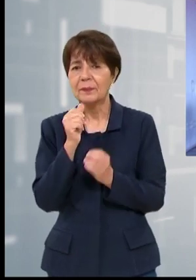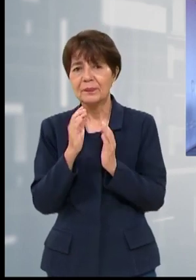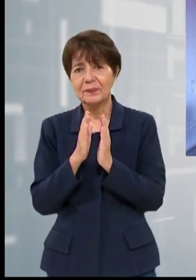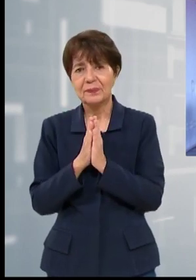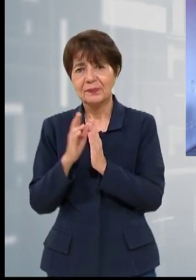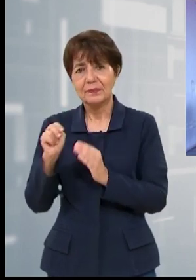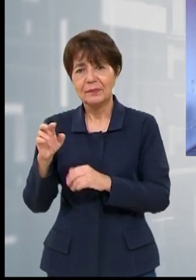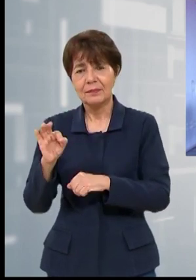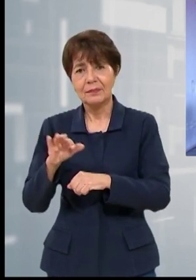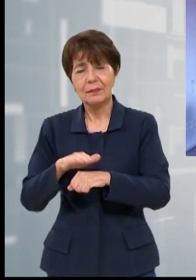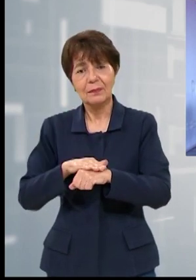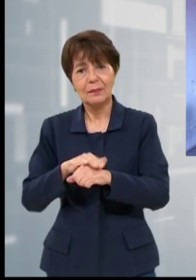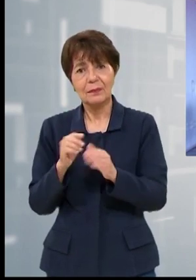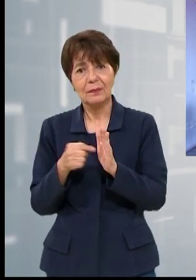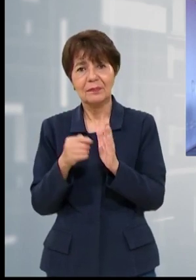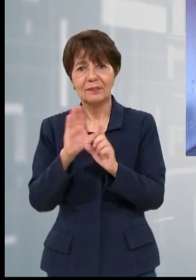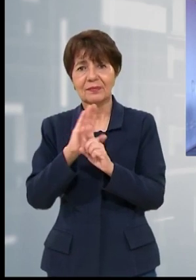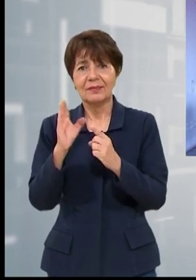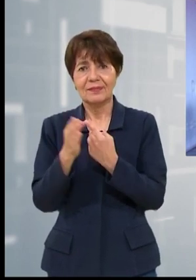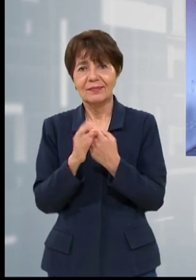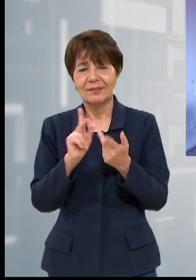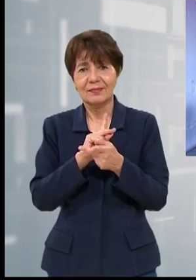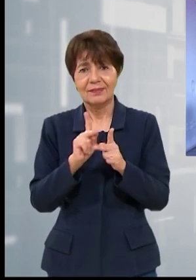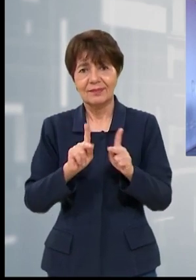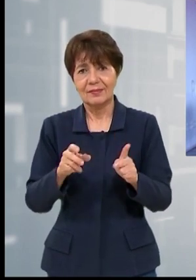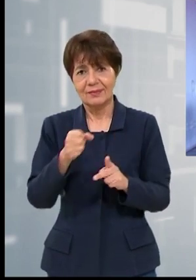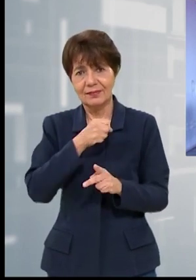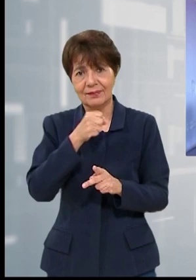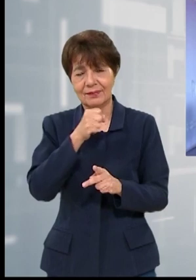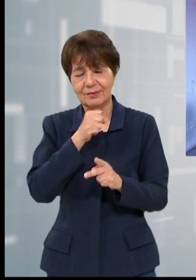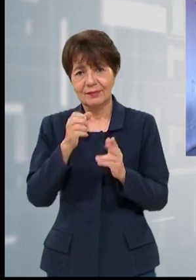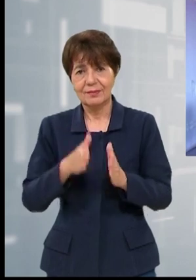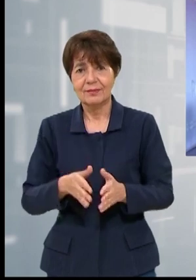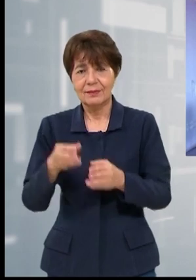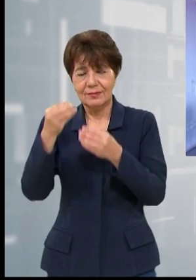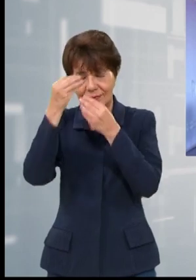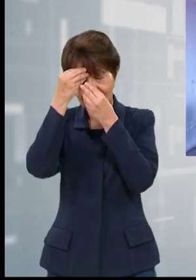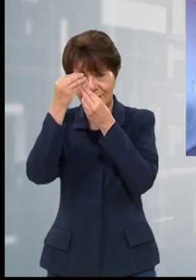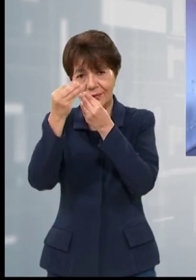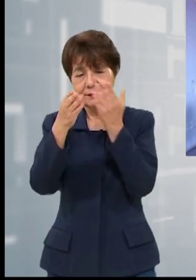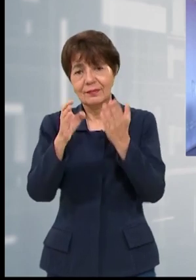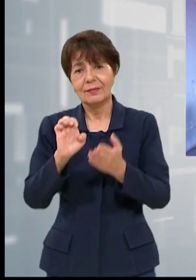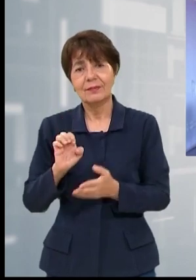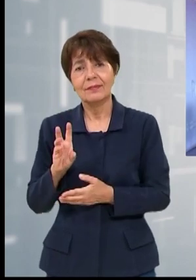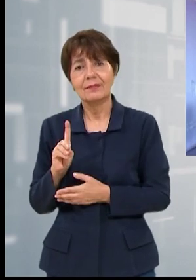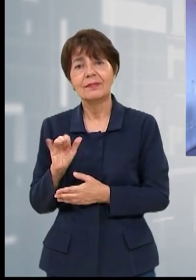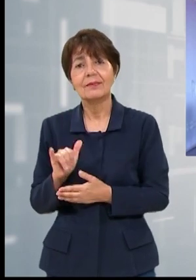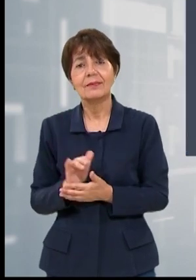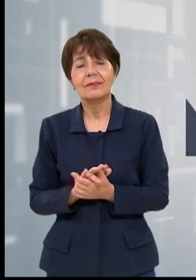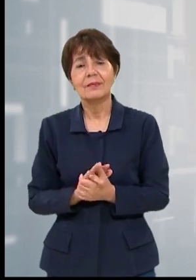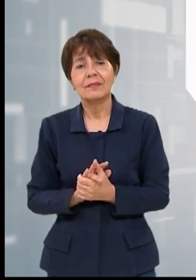Suyapa Medios y Notifide le invitamos a que juntos fomentemos una cultura de paz. Con imágenes de Aníbal Recarte les informó Bedi Romero.